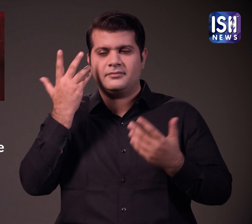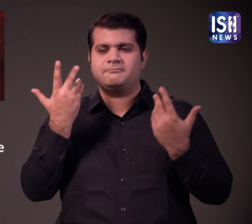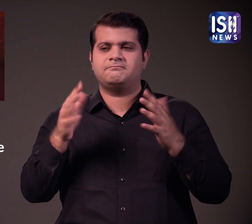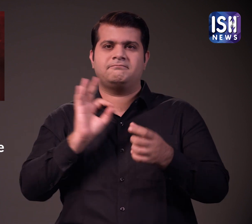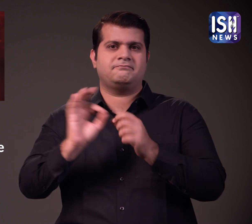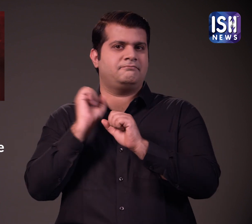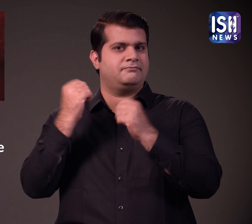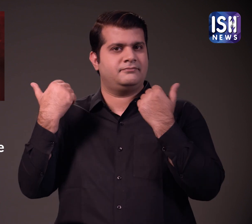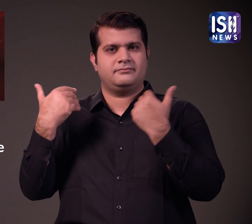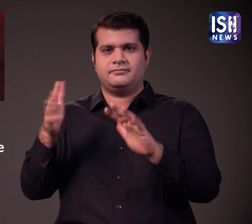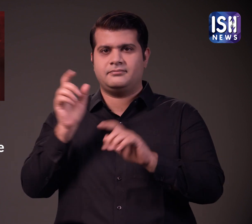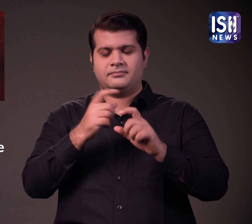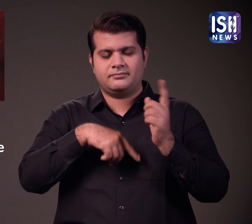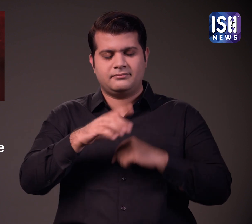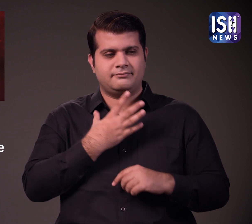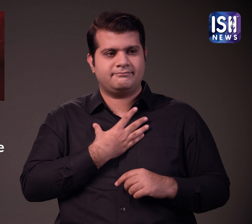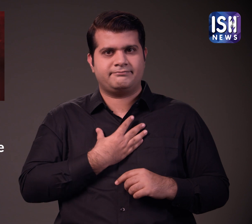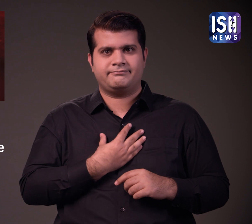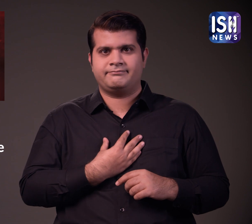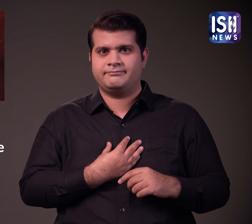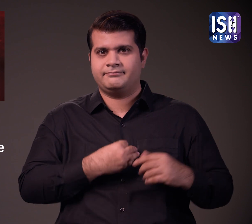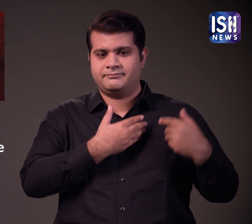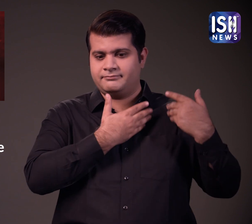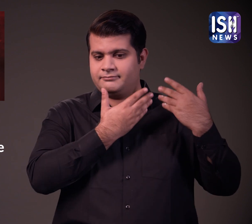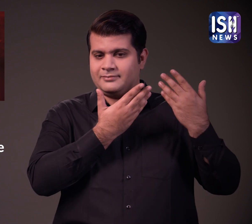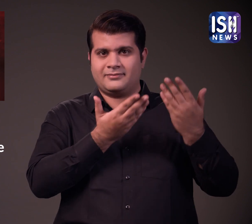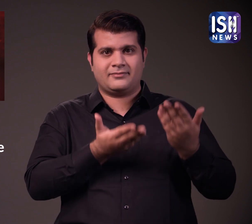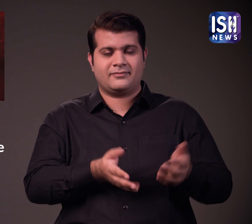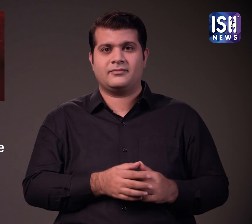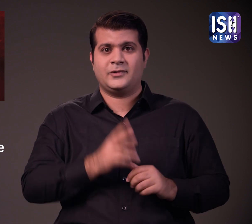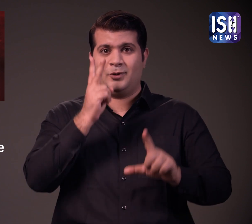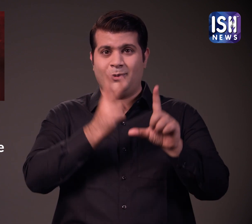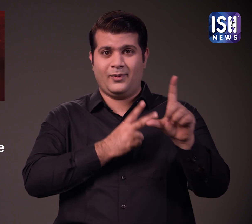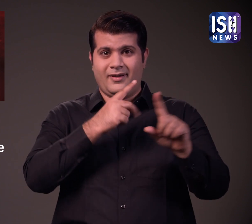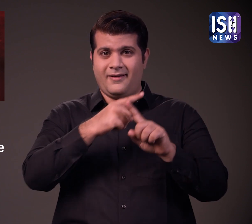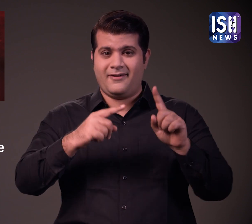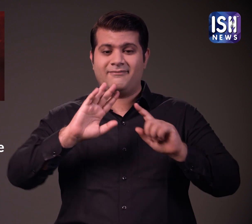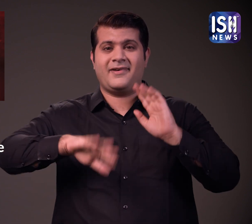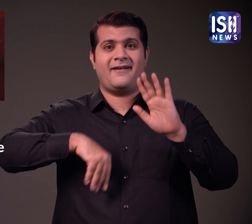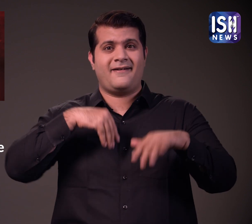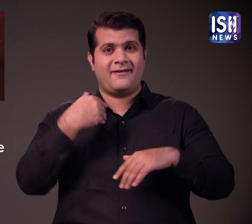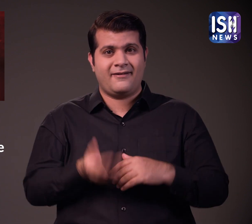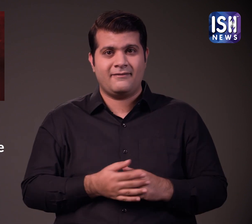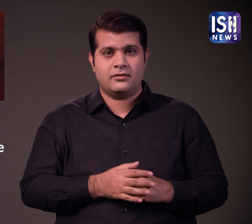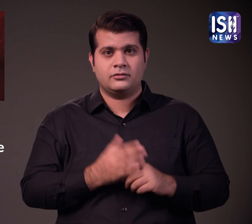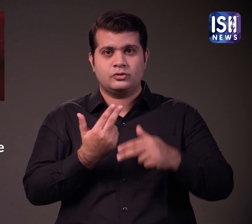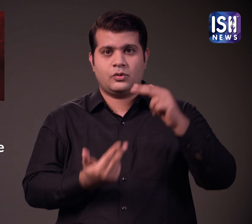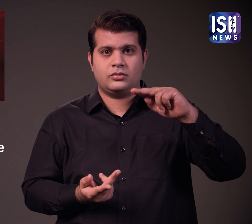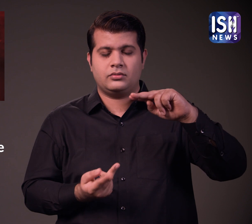बताया था उनका अंतिम संसकार किया गया और लोग आज तक दुखी है अब उनकी मौत के धाई साल बाद इस